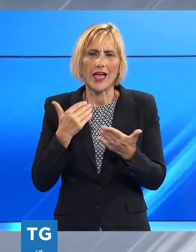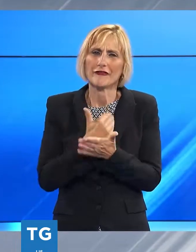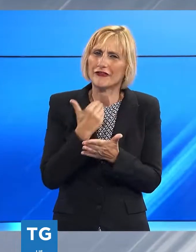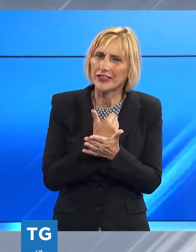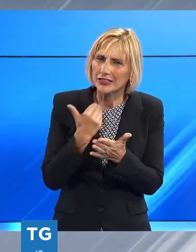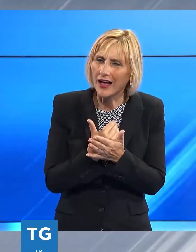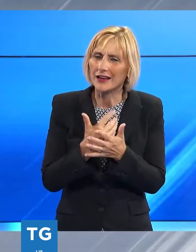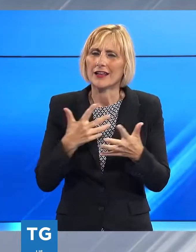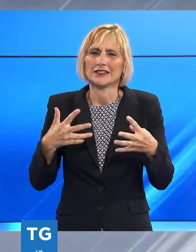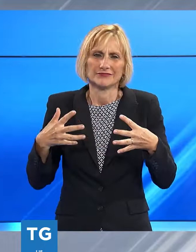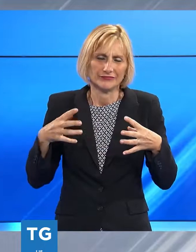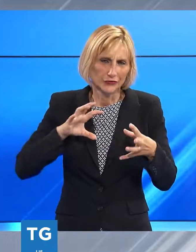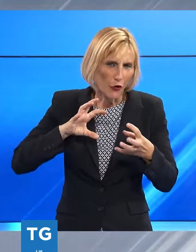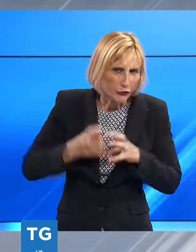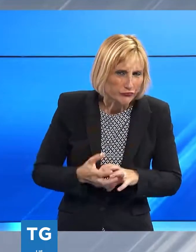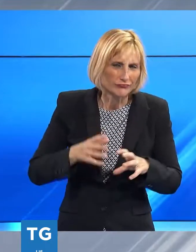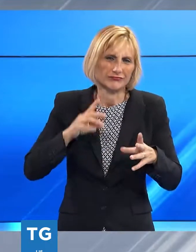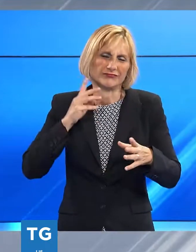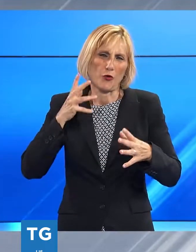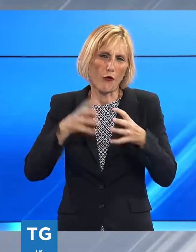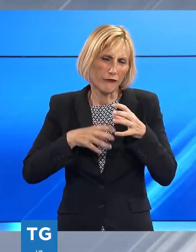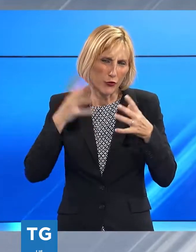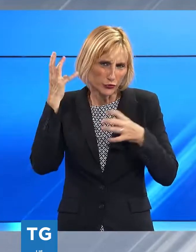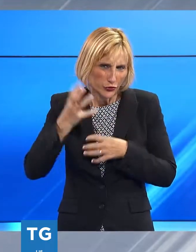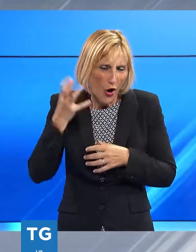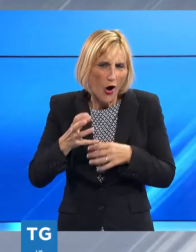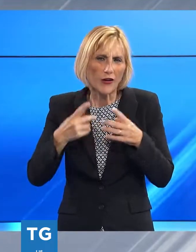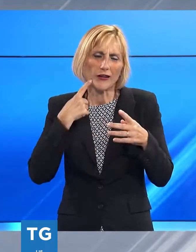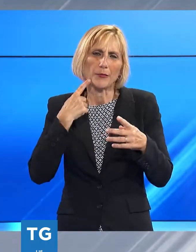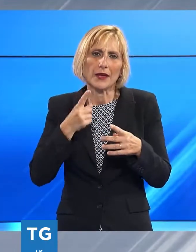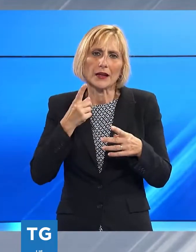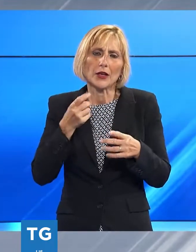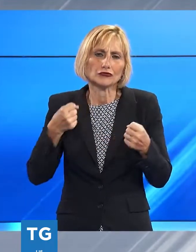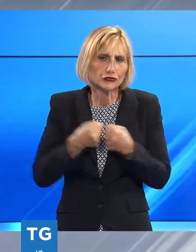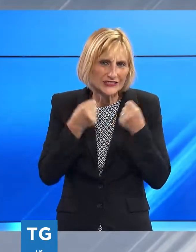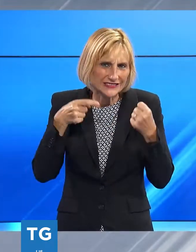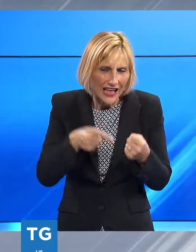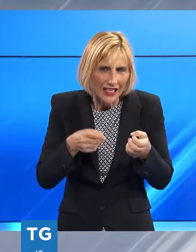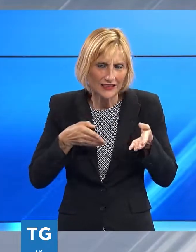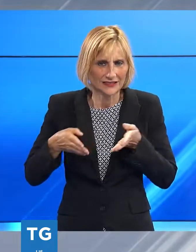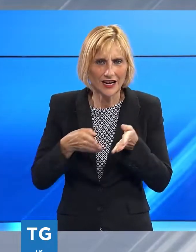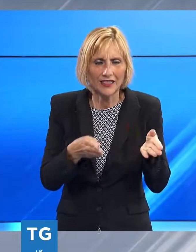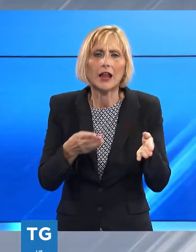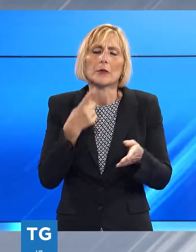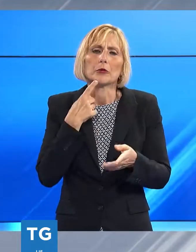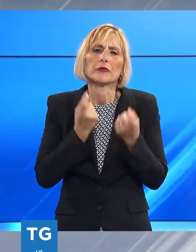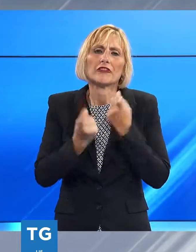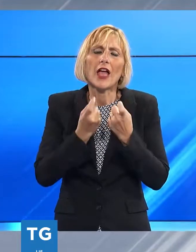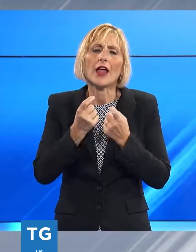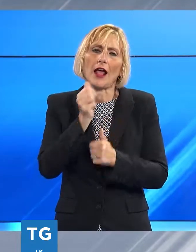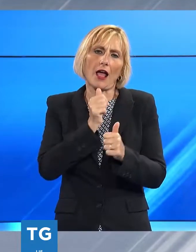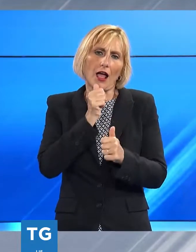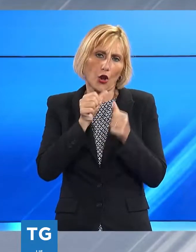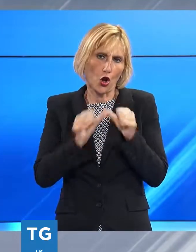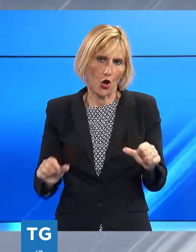disordini, violenze o incidenzi stradali causati dagli eccessi a base alcolica è già in vigore dal 20 giugno fino al 20 settembre l